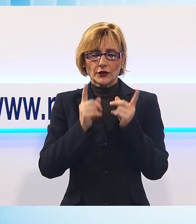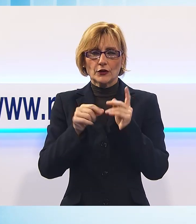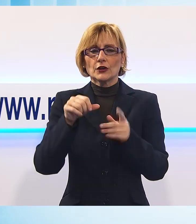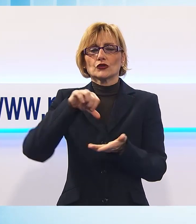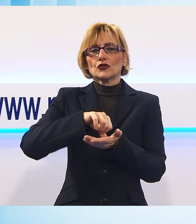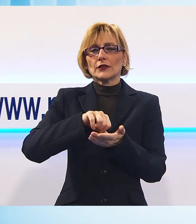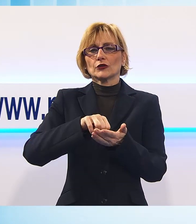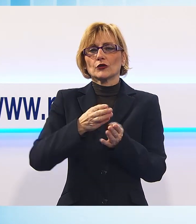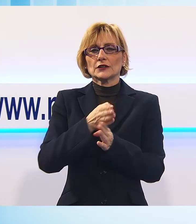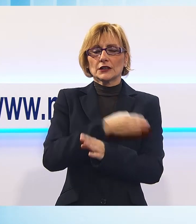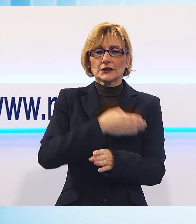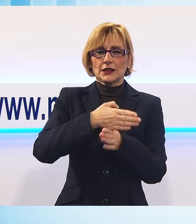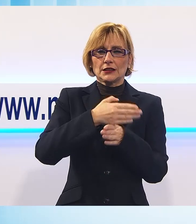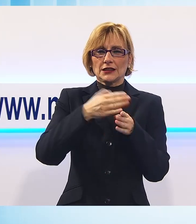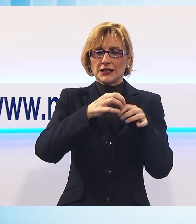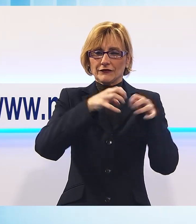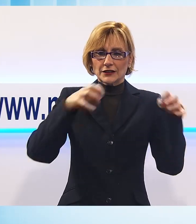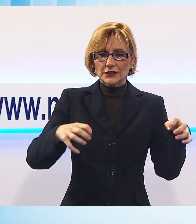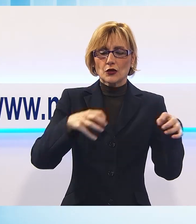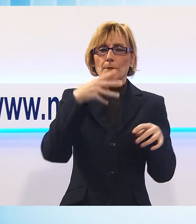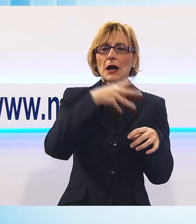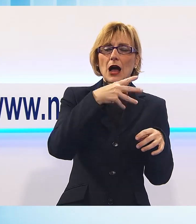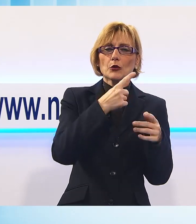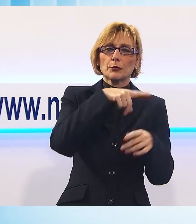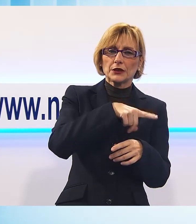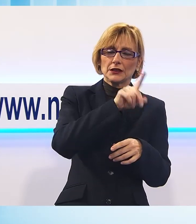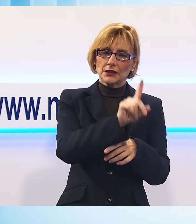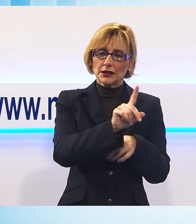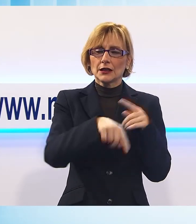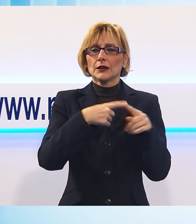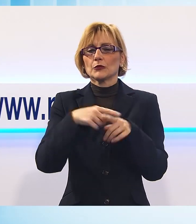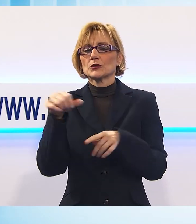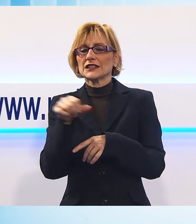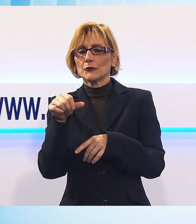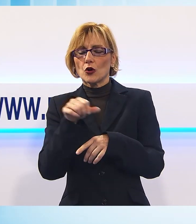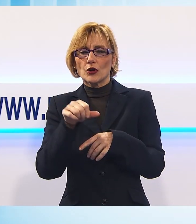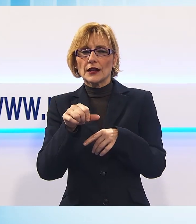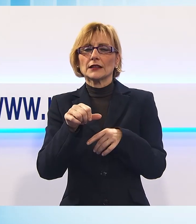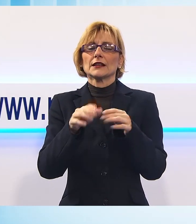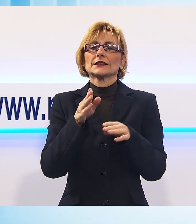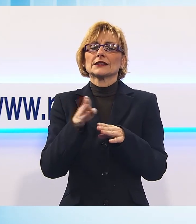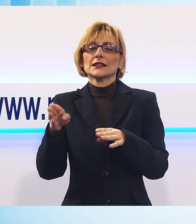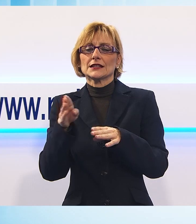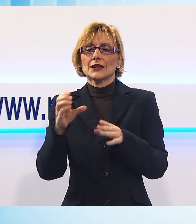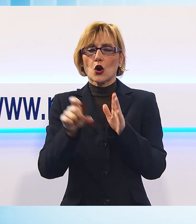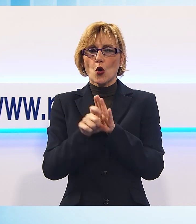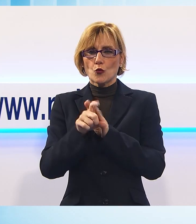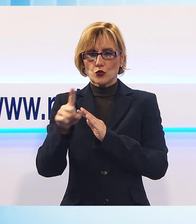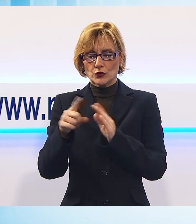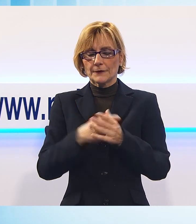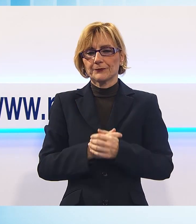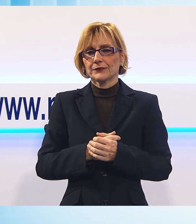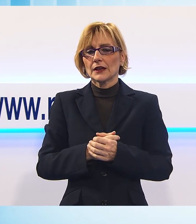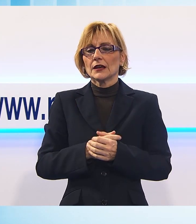diviso fra Francesco Mauro, sostenuto dal PD e da Mastarosa Futuro, e Silvano Simonetti, sinistra comune e Mastarosa Domani. Il